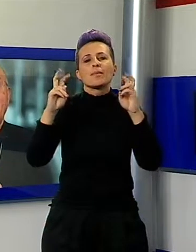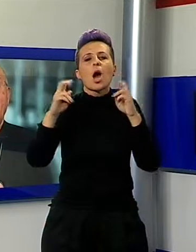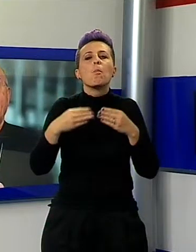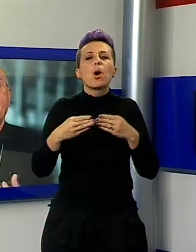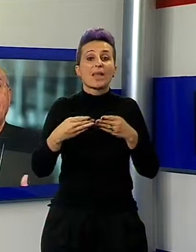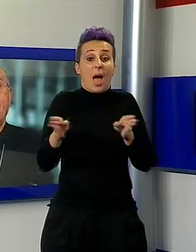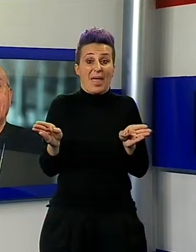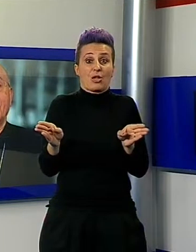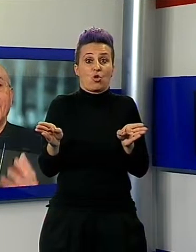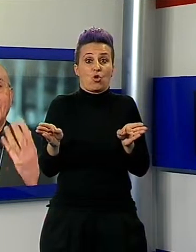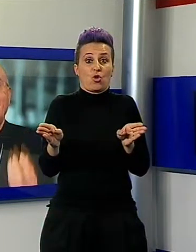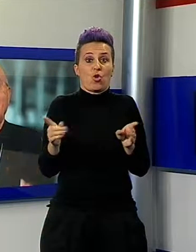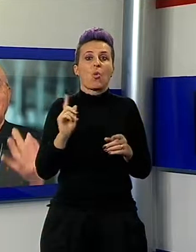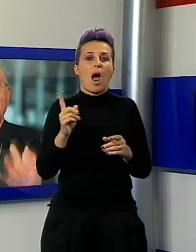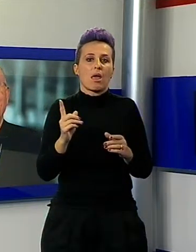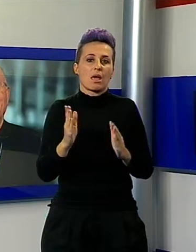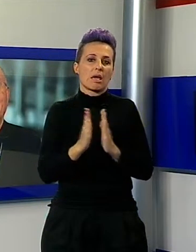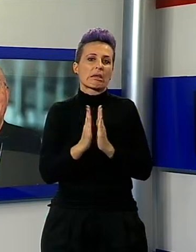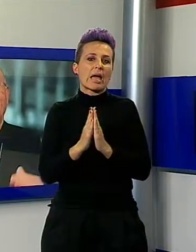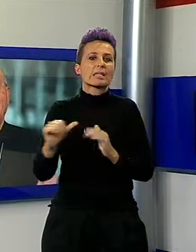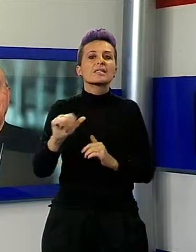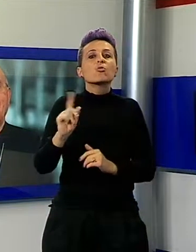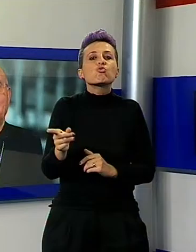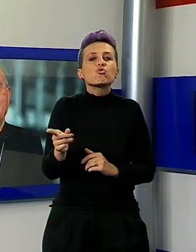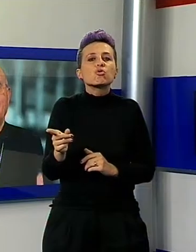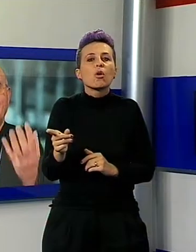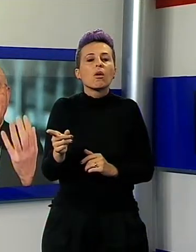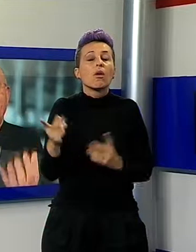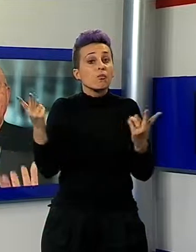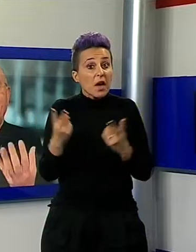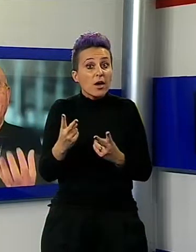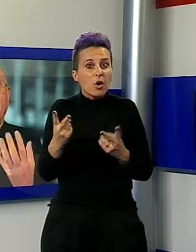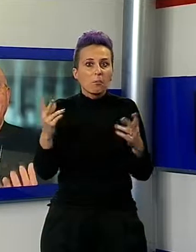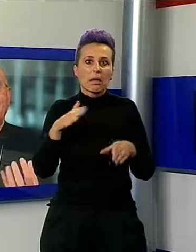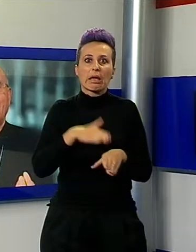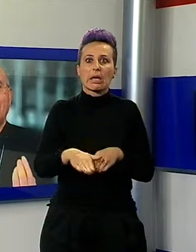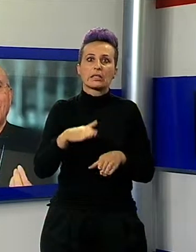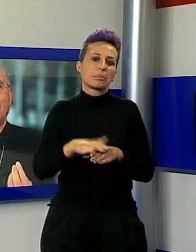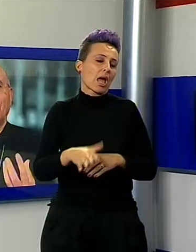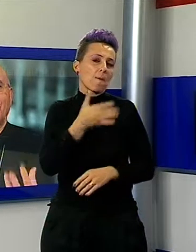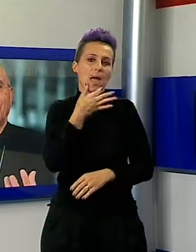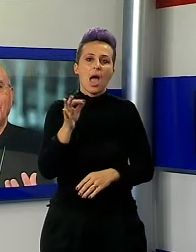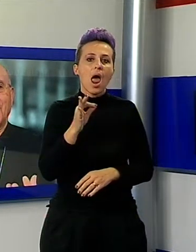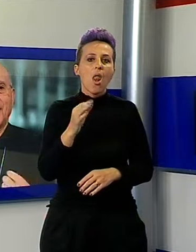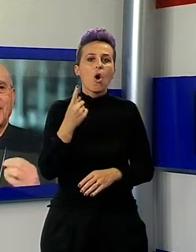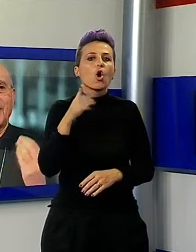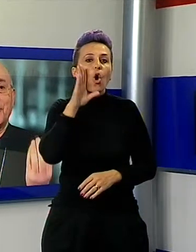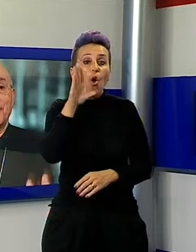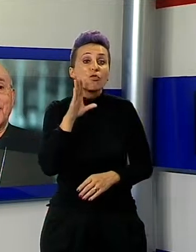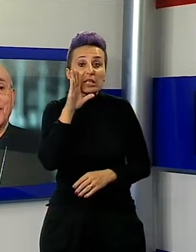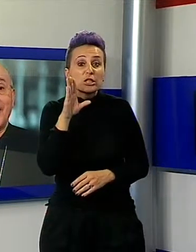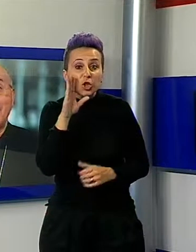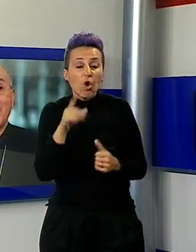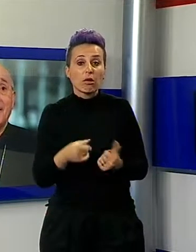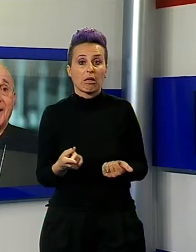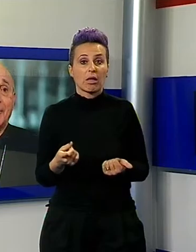via. Ecco, resta aperta. La Chiesa di San Giusto è stata una bella esperienza, una porta aperta per le confessioni. La Chiesa di San